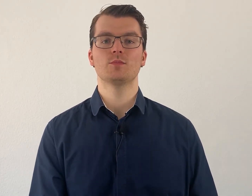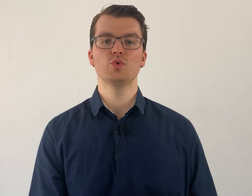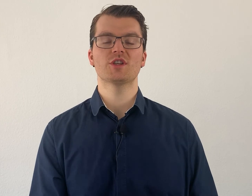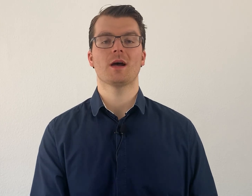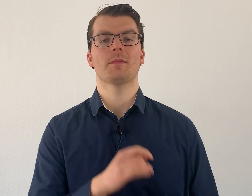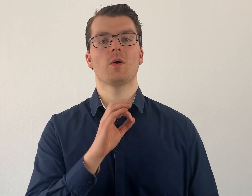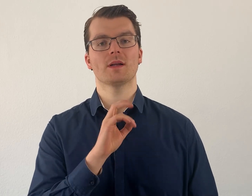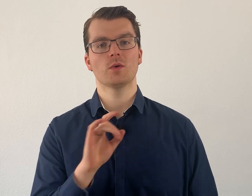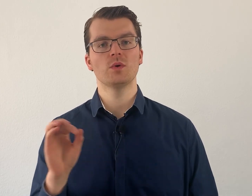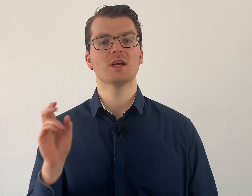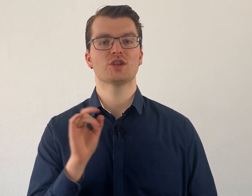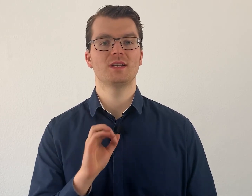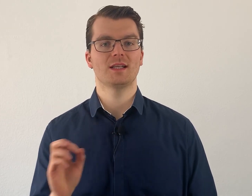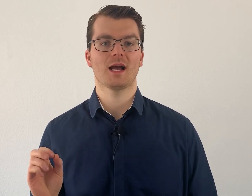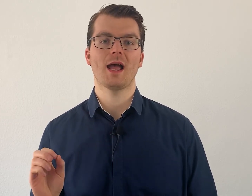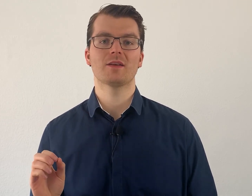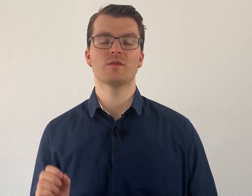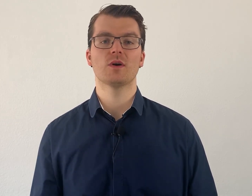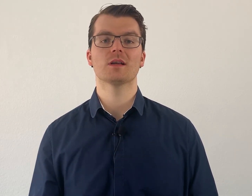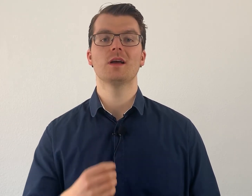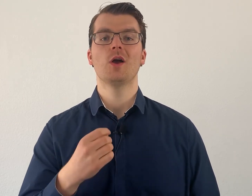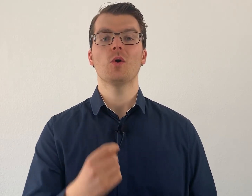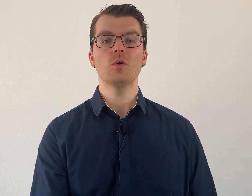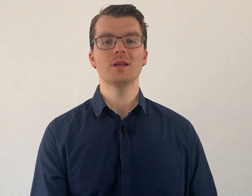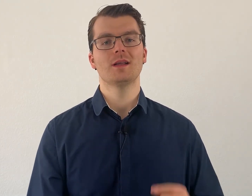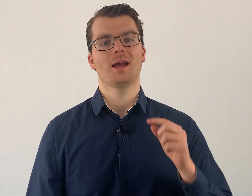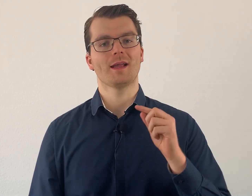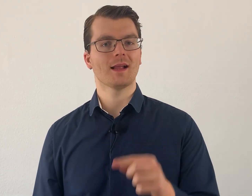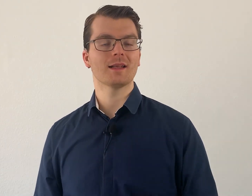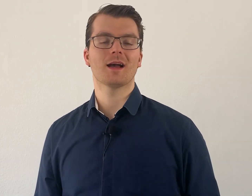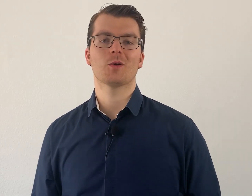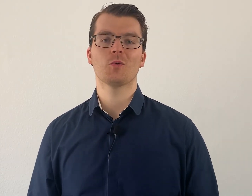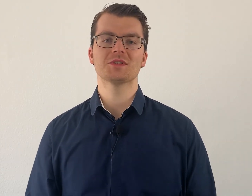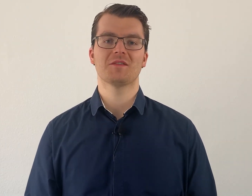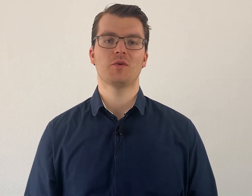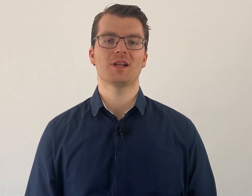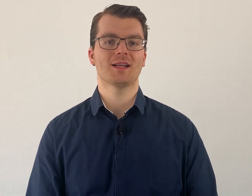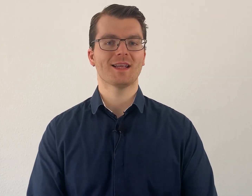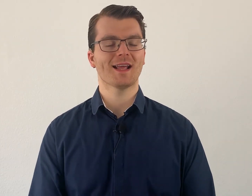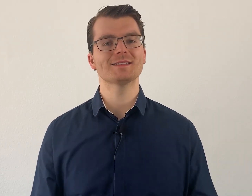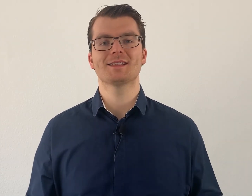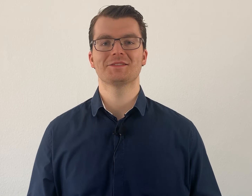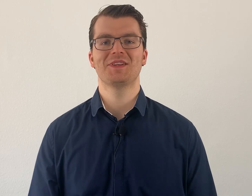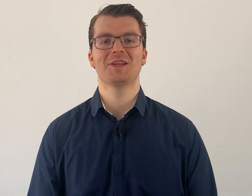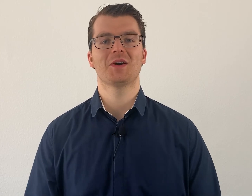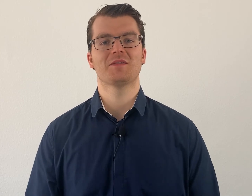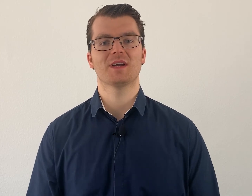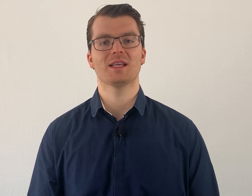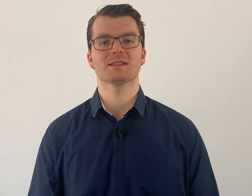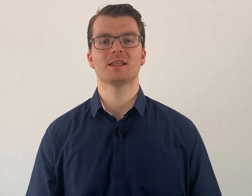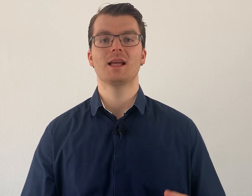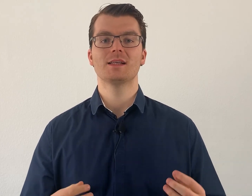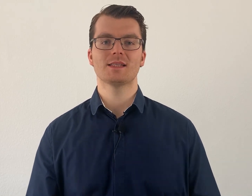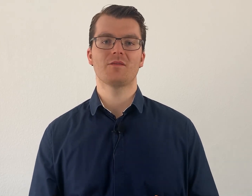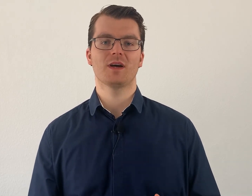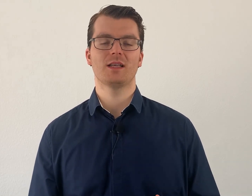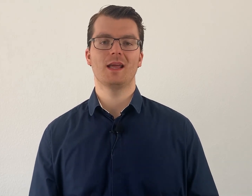Buchstaben auch in unterschiedlicher Reihenfolge. Und ein anderer großer Vorteil, den ganz, ganz viele Leute vergessen, ist einfach der,